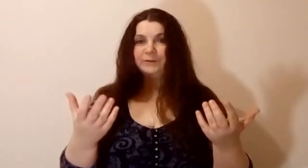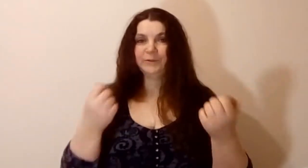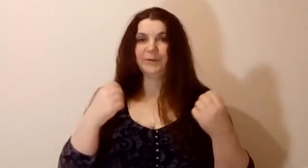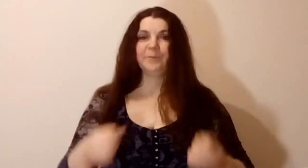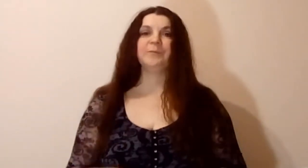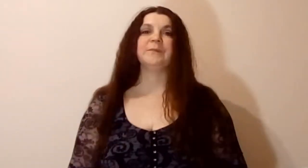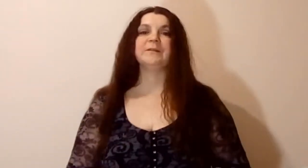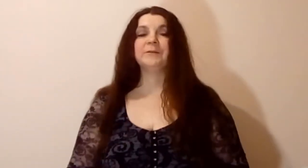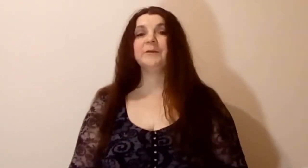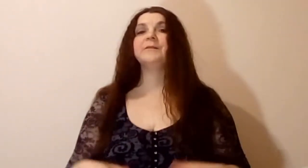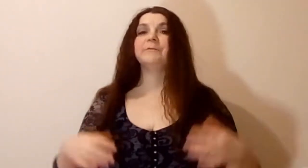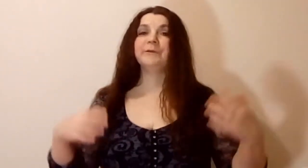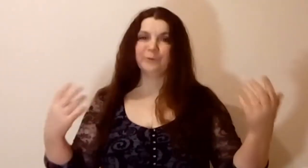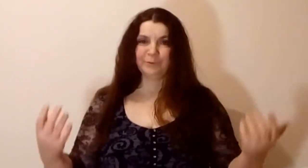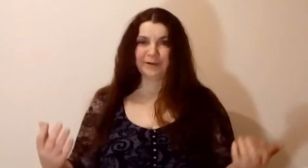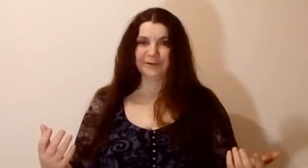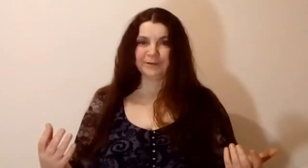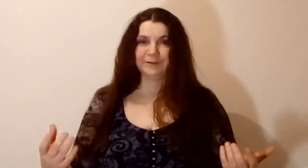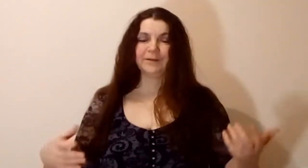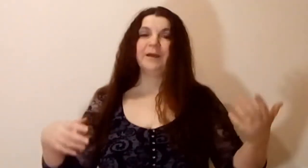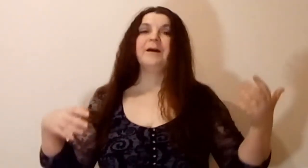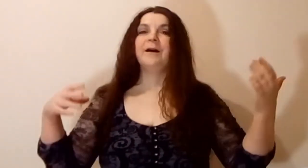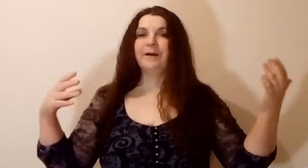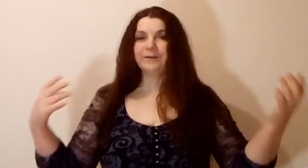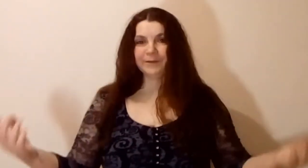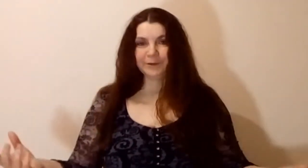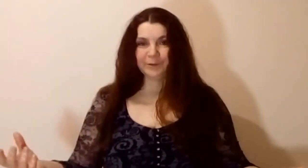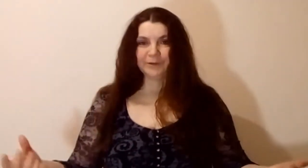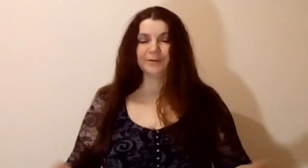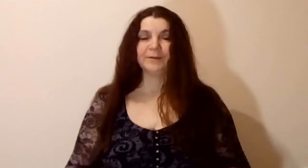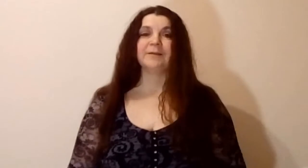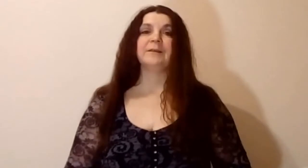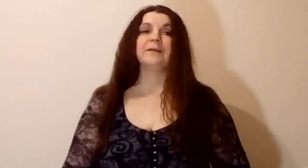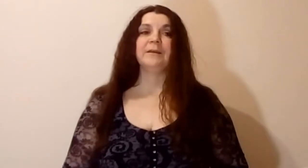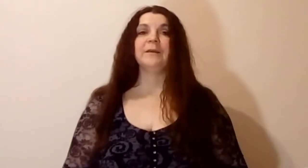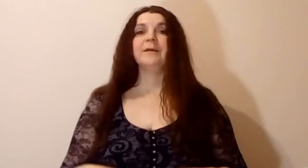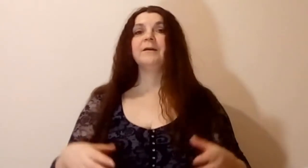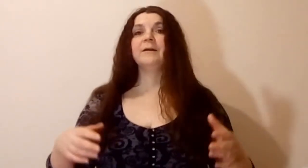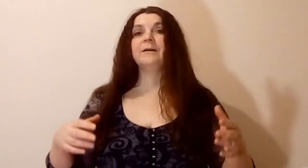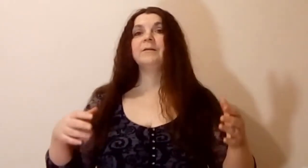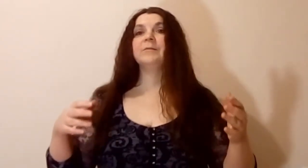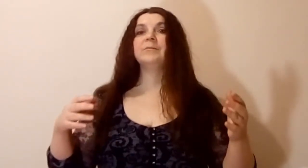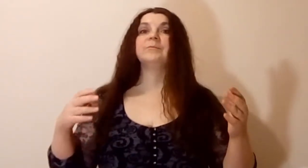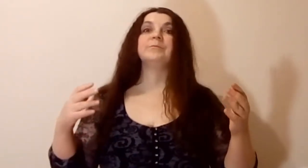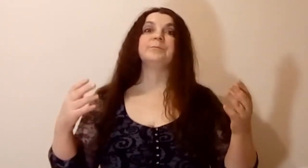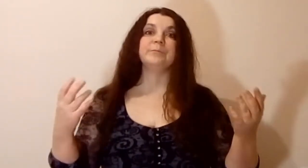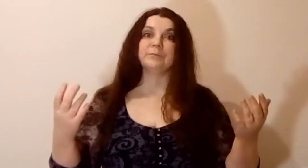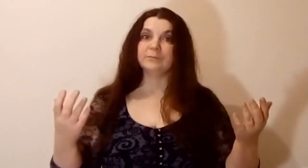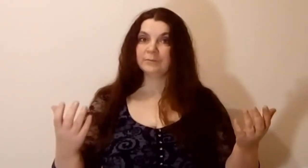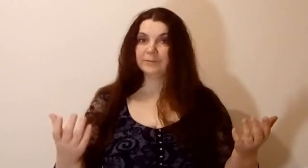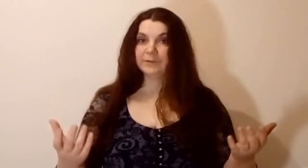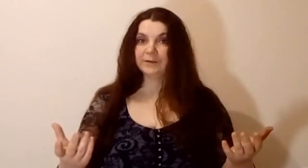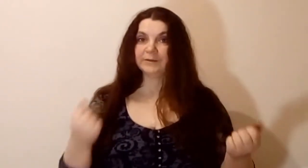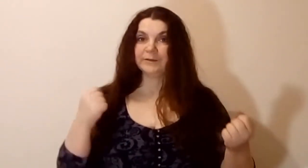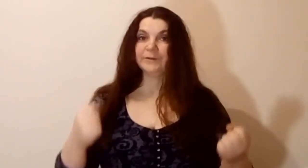людьми, соответственно, вы улыбаетесь, здороваетесь. И если вы